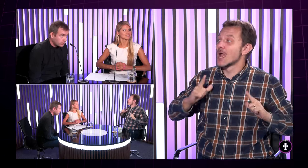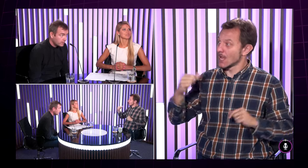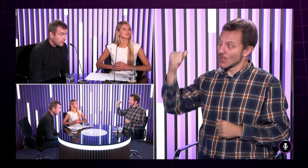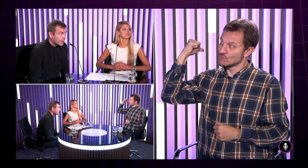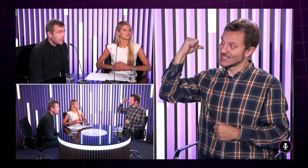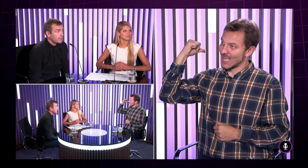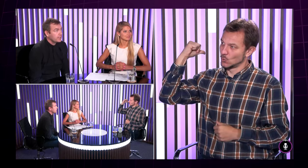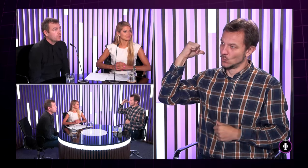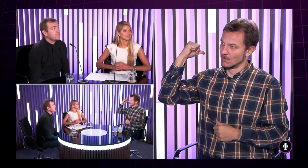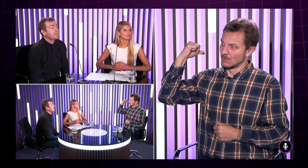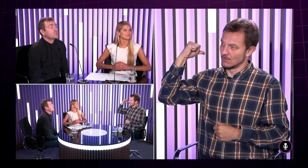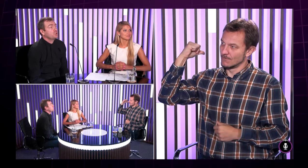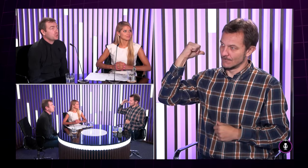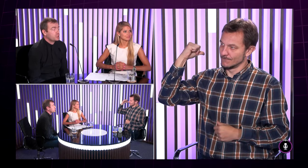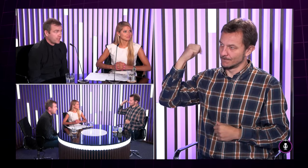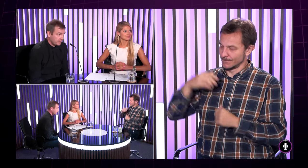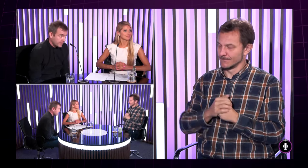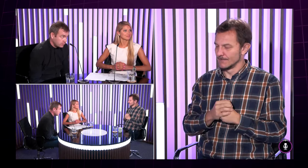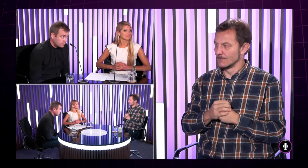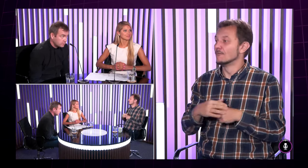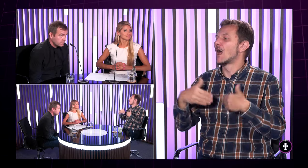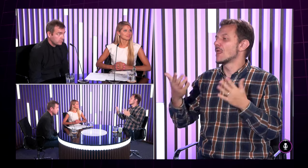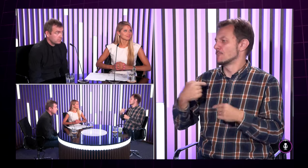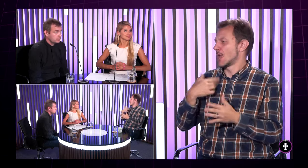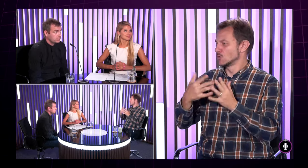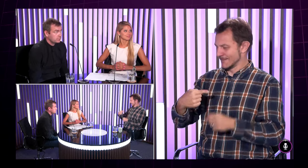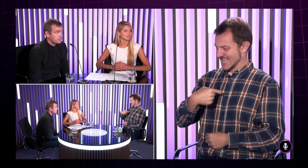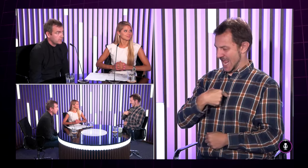dopredu, to znamená, že to, čo ma čaká, je vzadu,